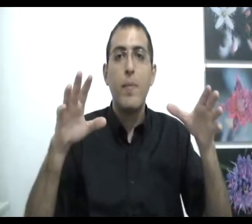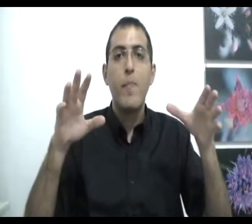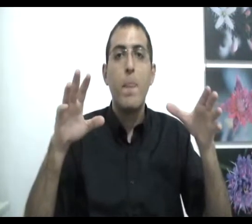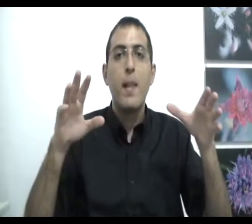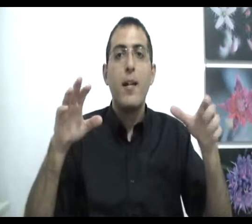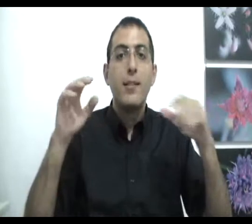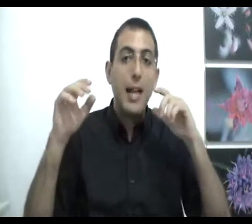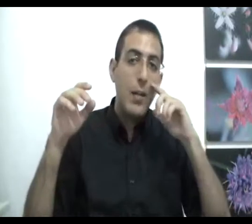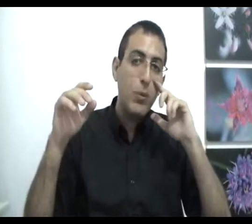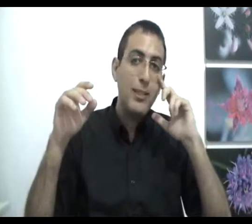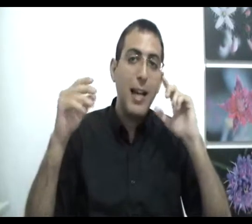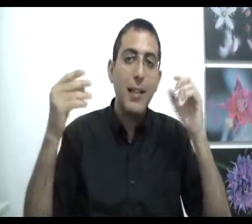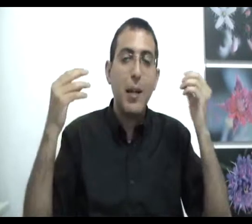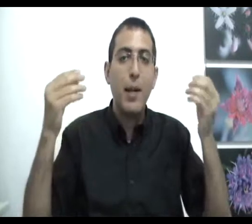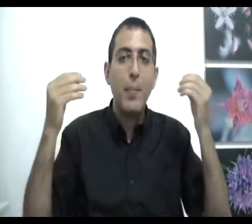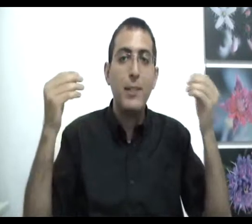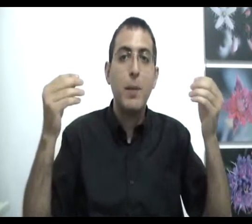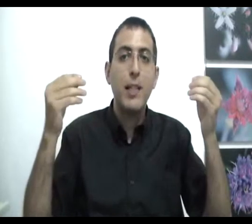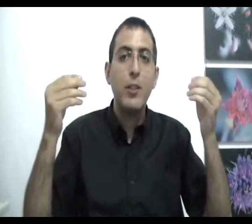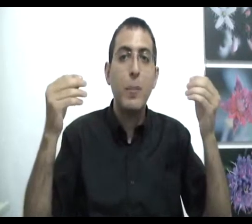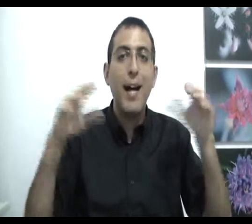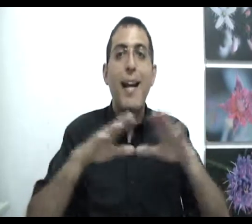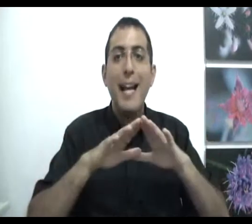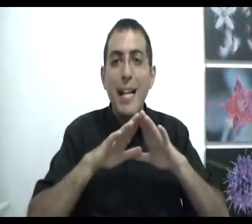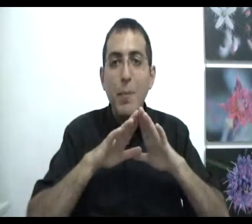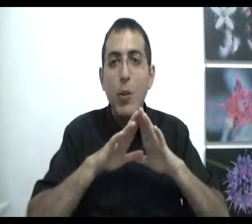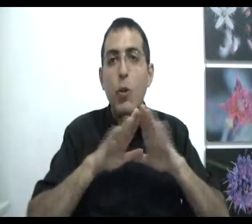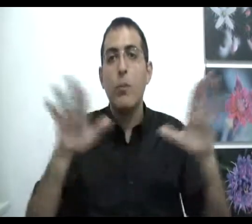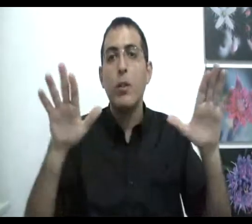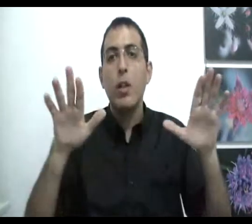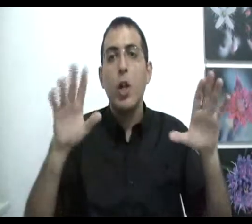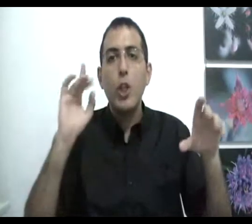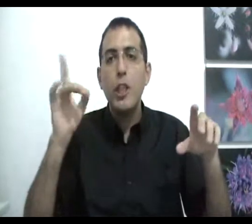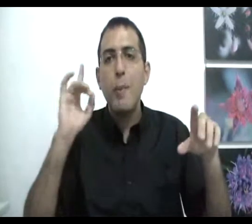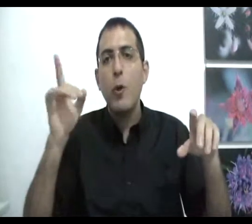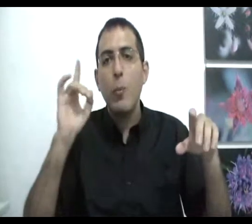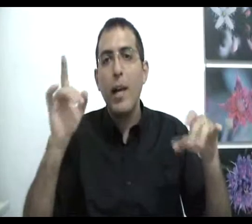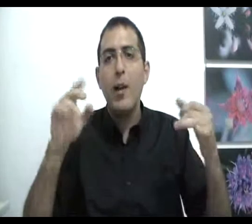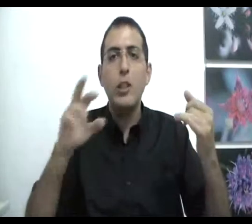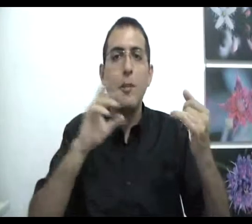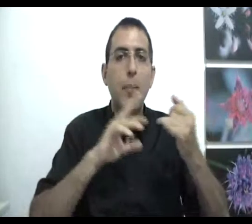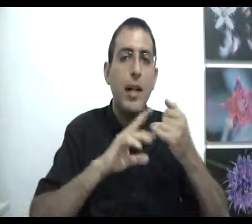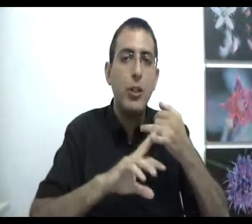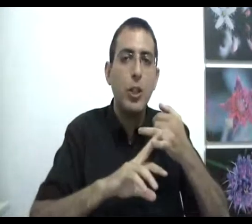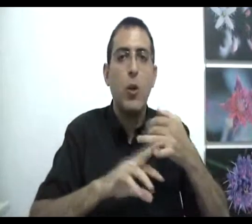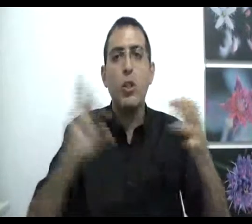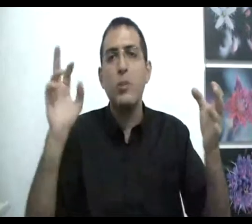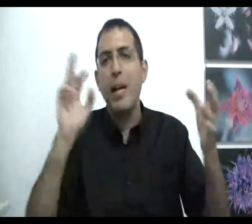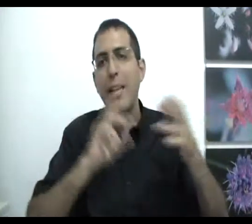דהייקון תצליח להתחבר לפרספקטיבה שבה אין מקום, לא שיש במקום ריק לא שיש במחלל שחור, לא שיש במחלל